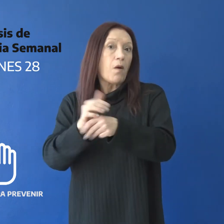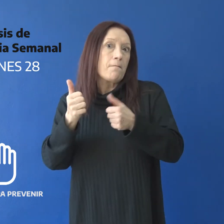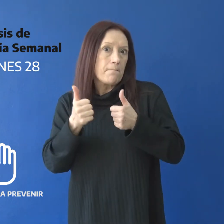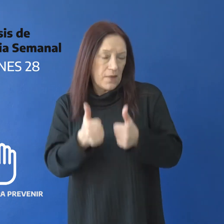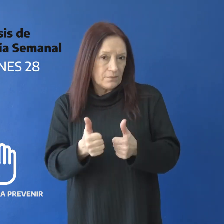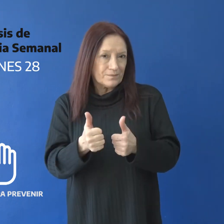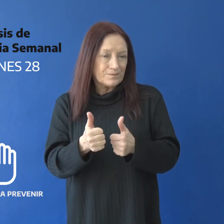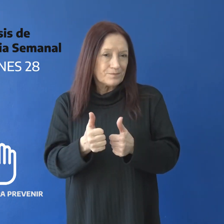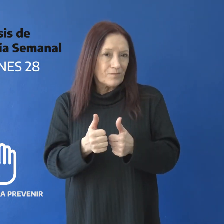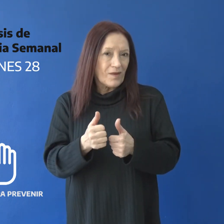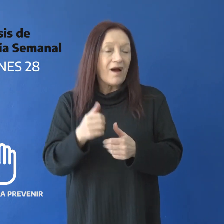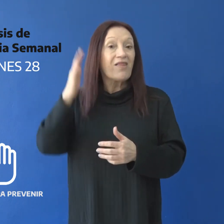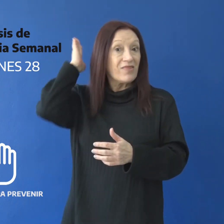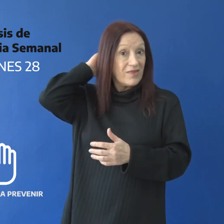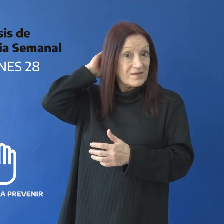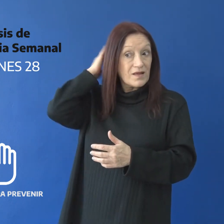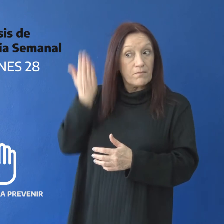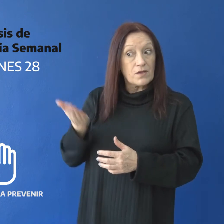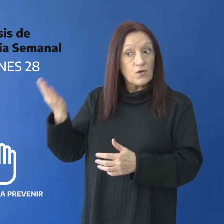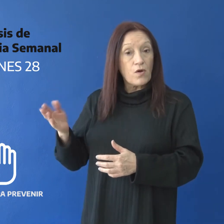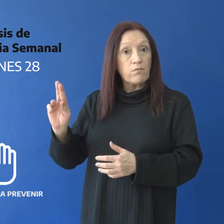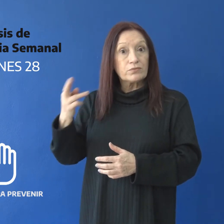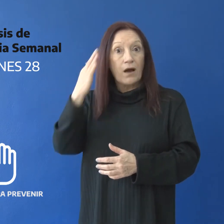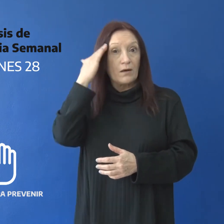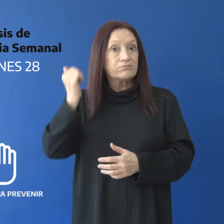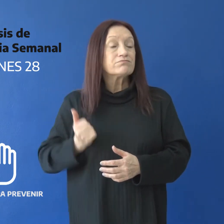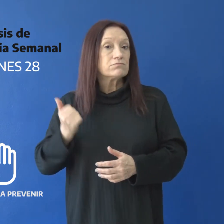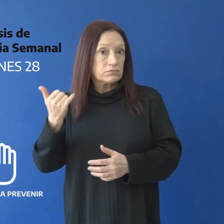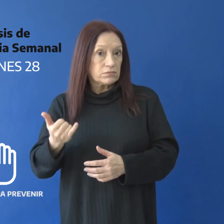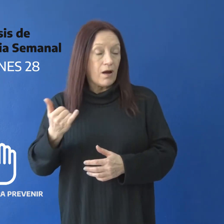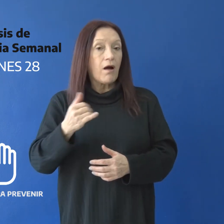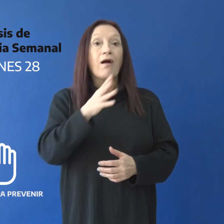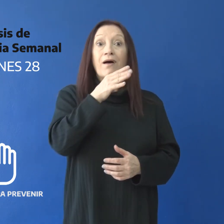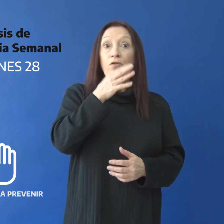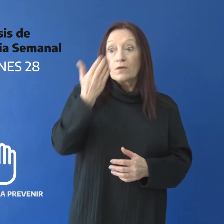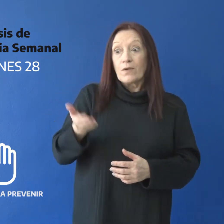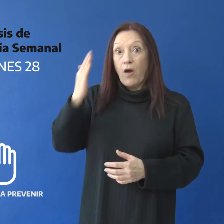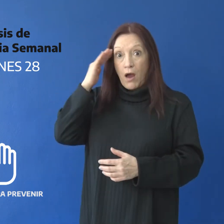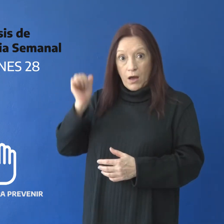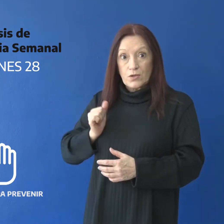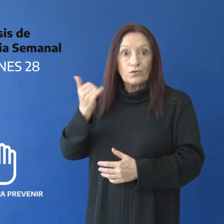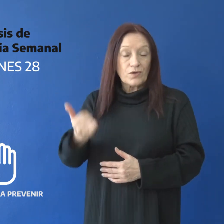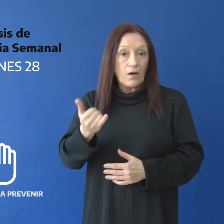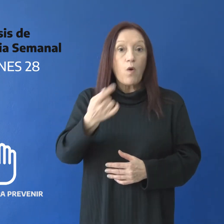16 fallecieron 14 río Gallegos 1 San Julián